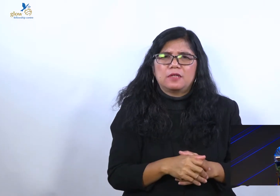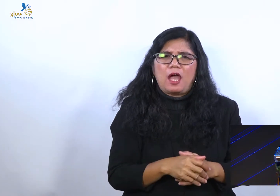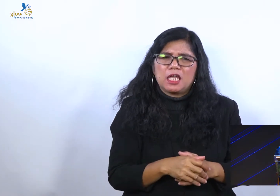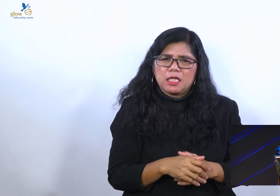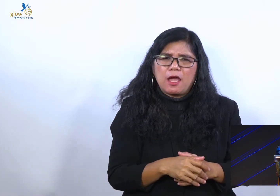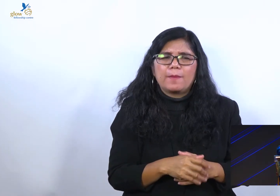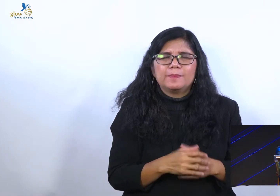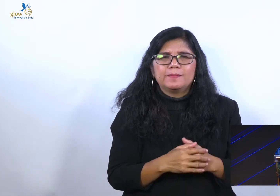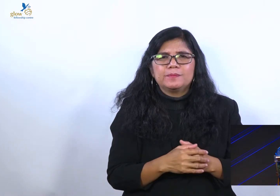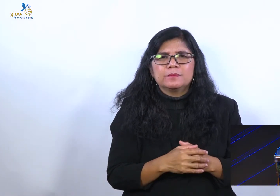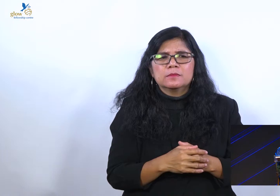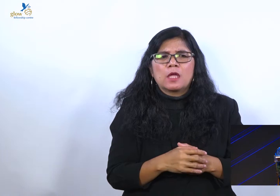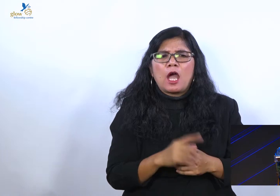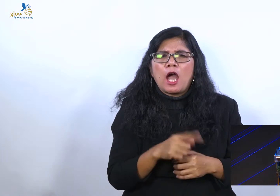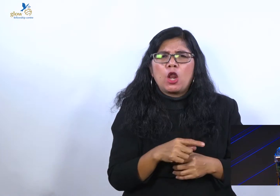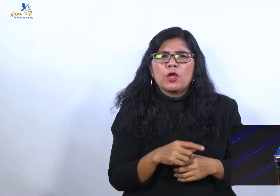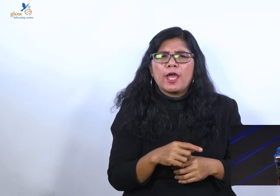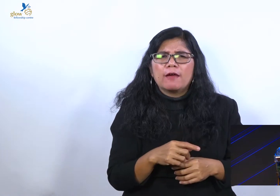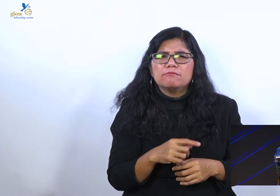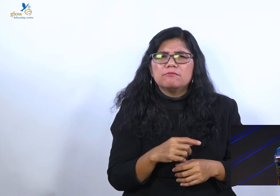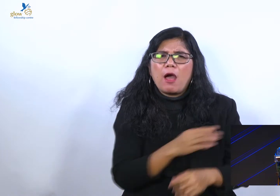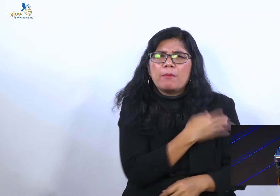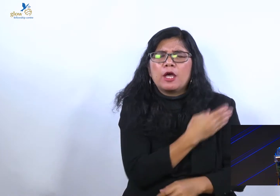Kalau yang memang sesat.